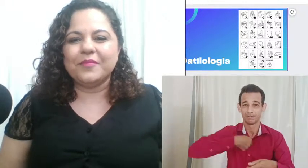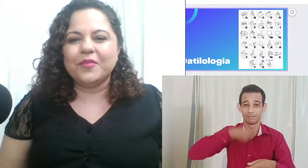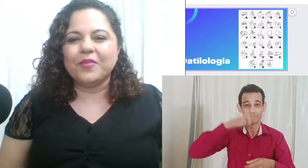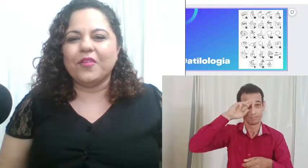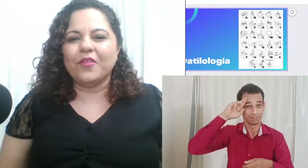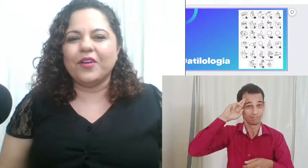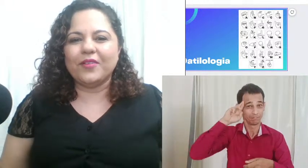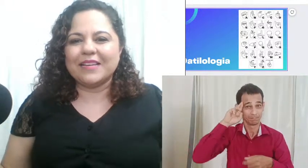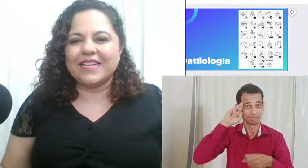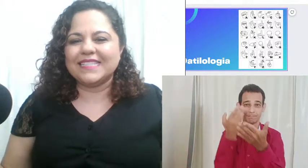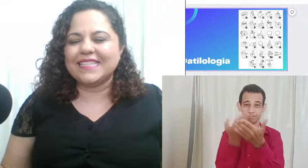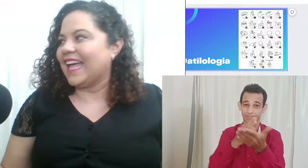O Rony pode se apresentar.